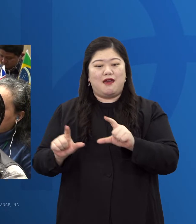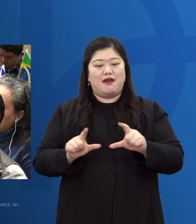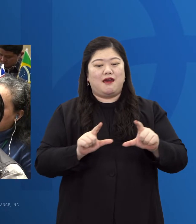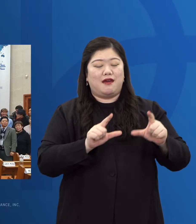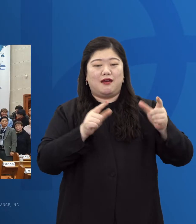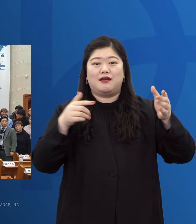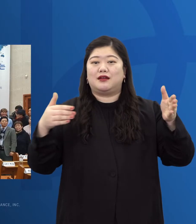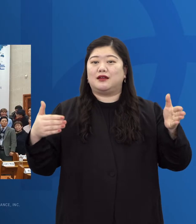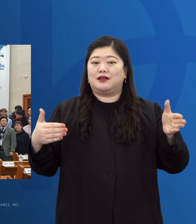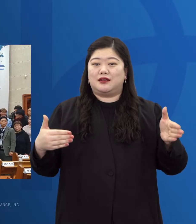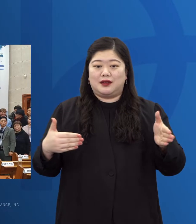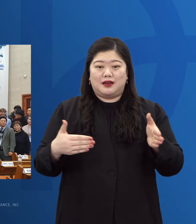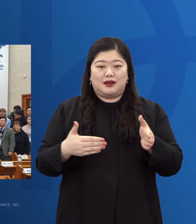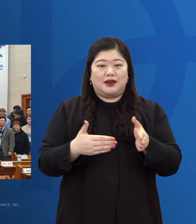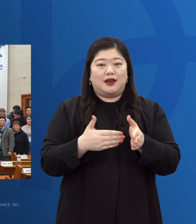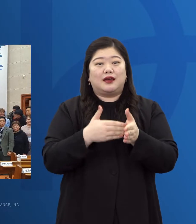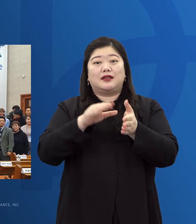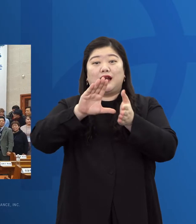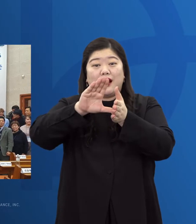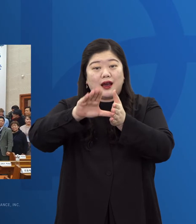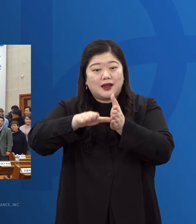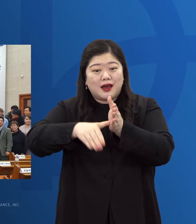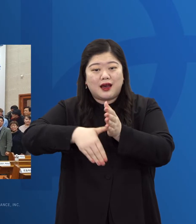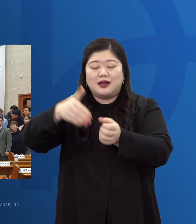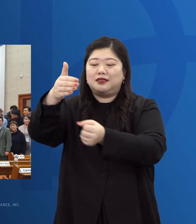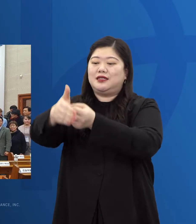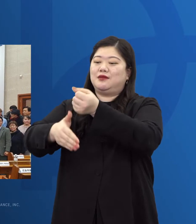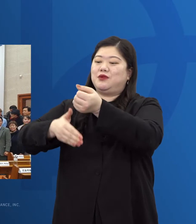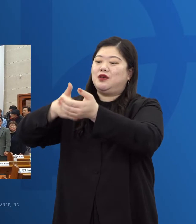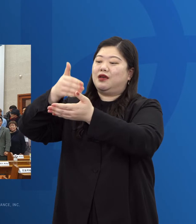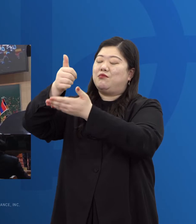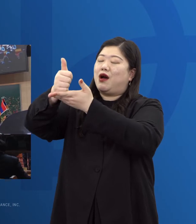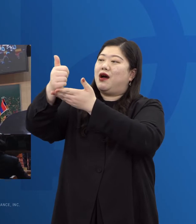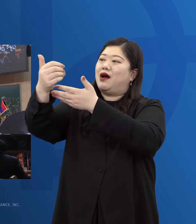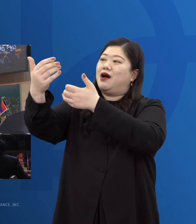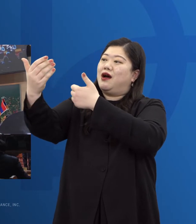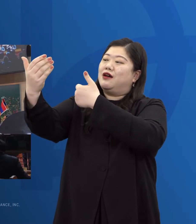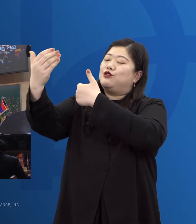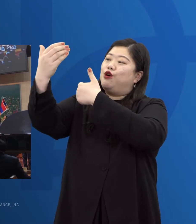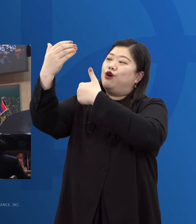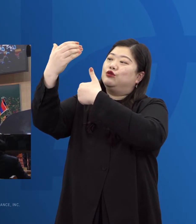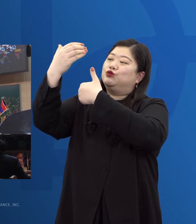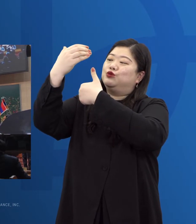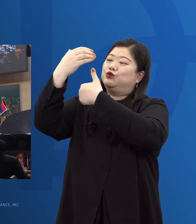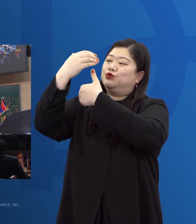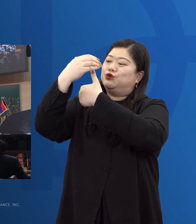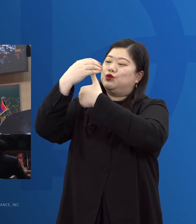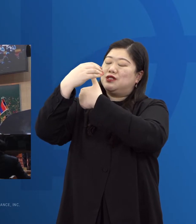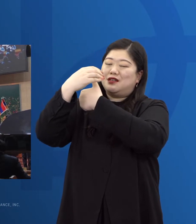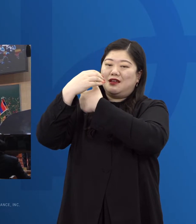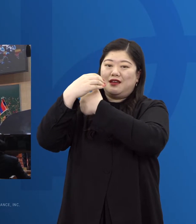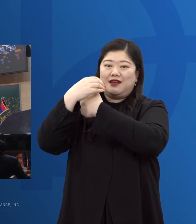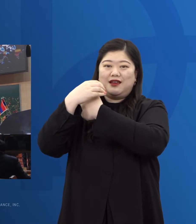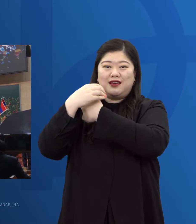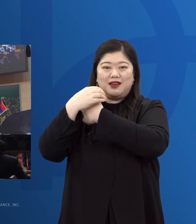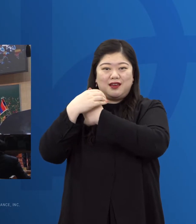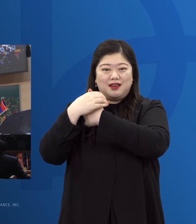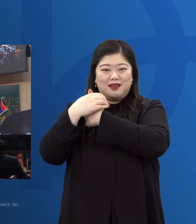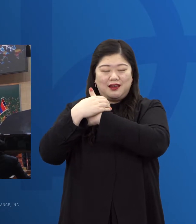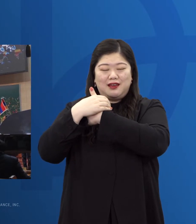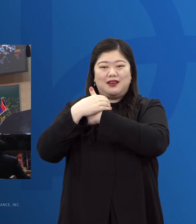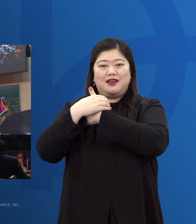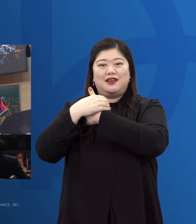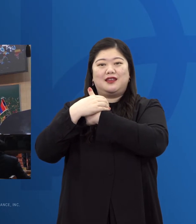그때의 하나님이 맡겨주신